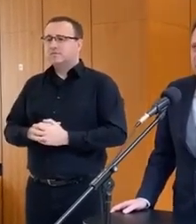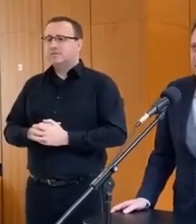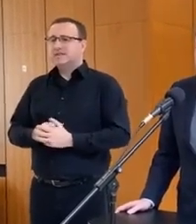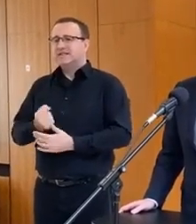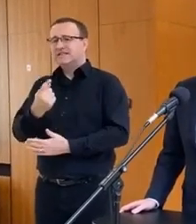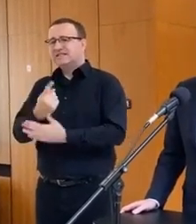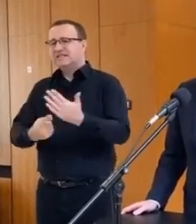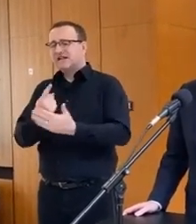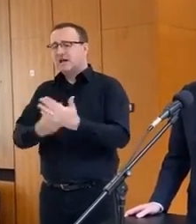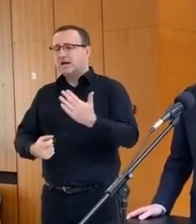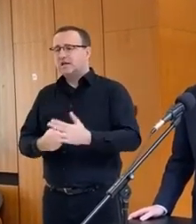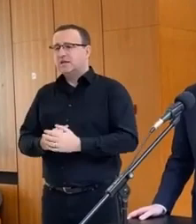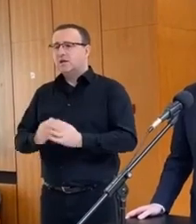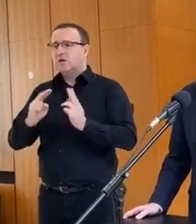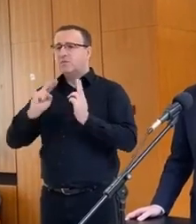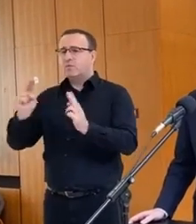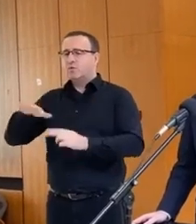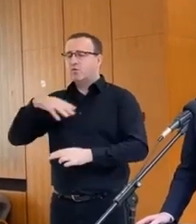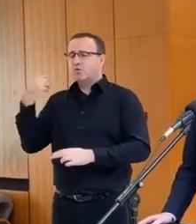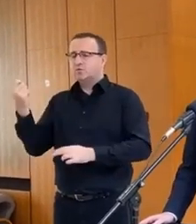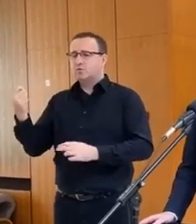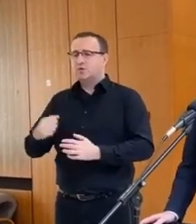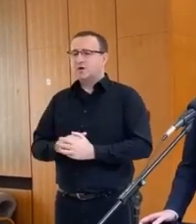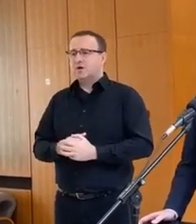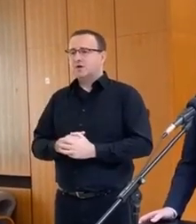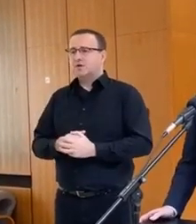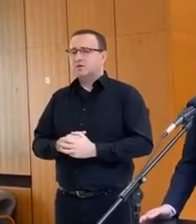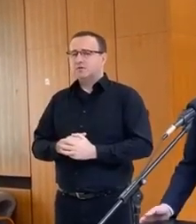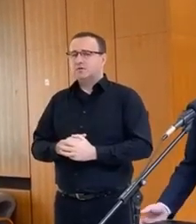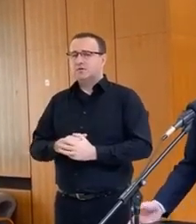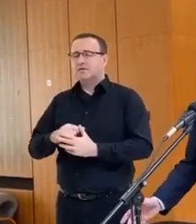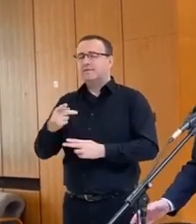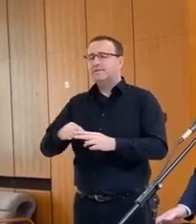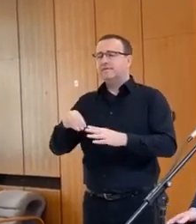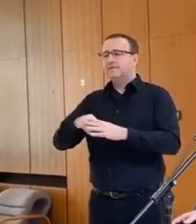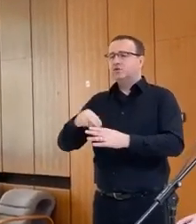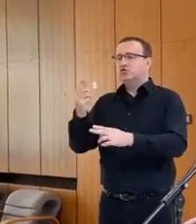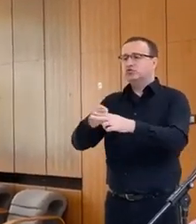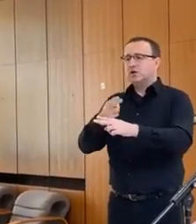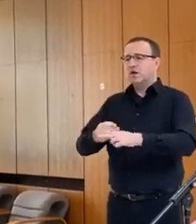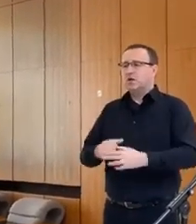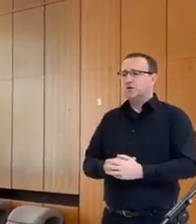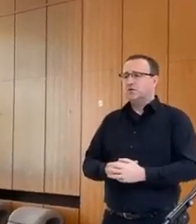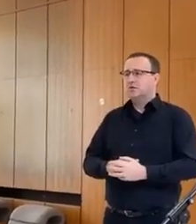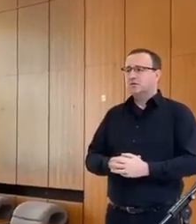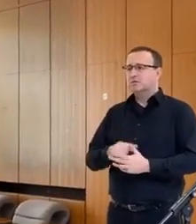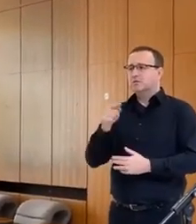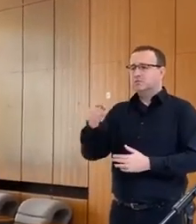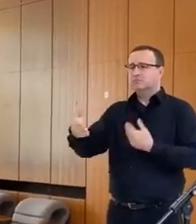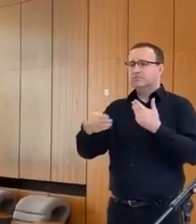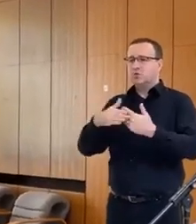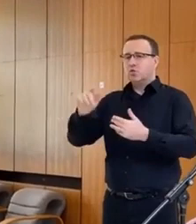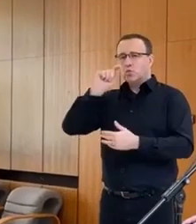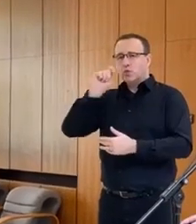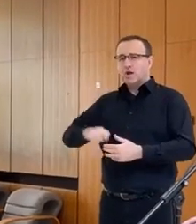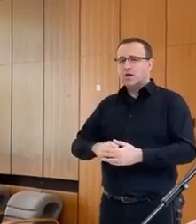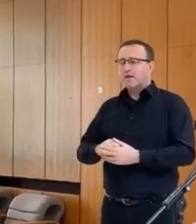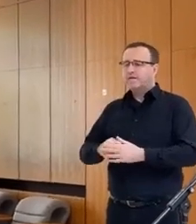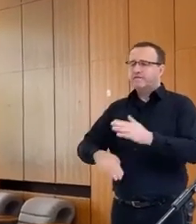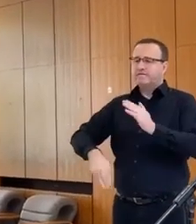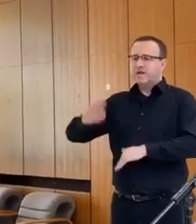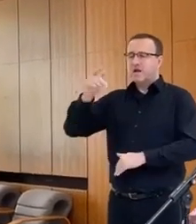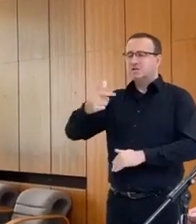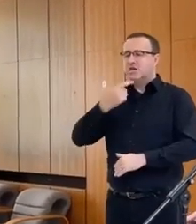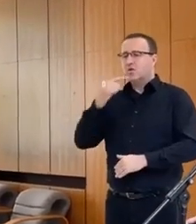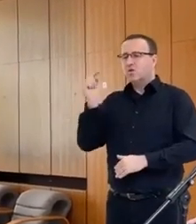straty polnúspodárov v krajinách, ktoré hraničia z Ukrajinovú, sú o mnoho